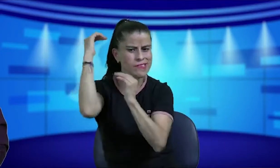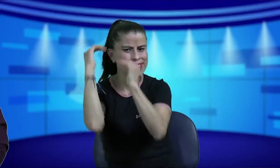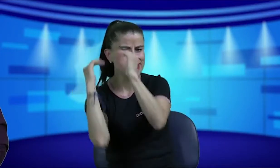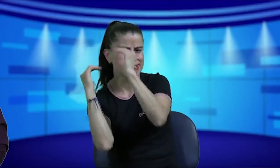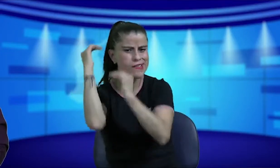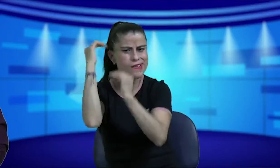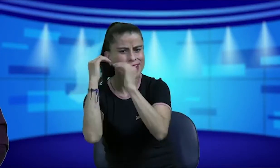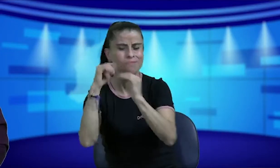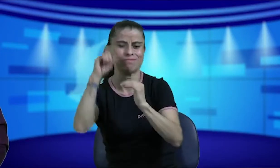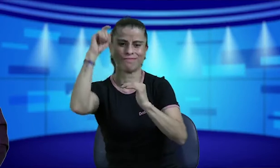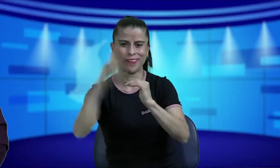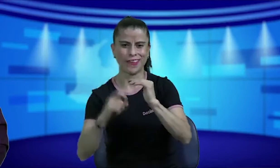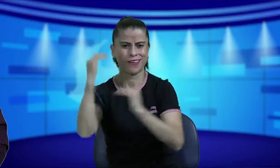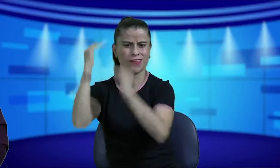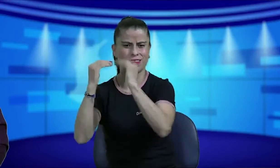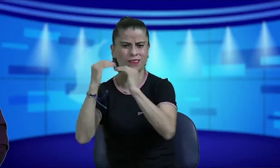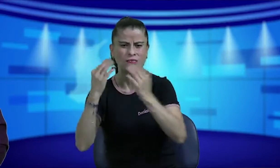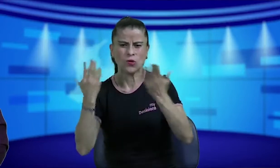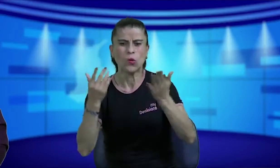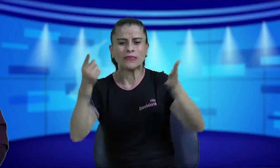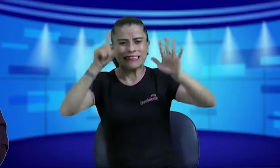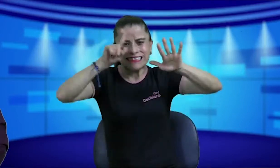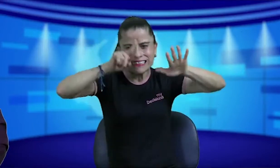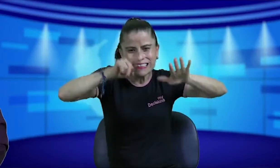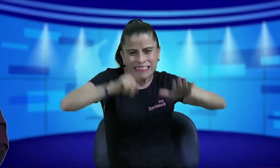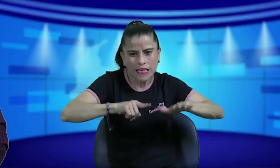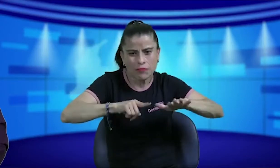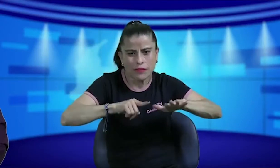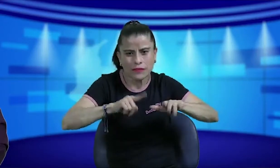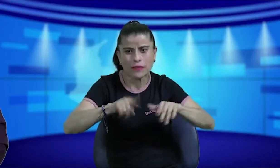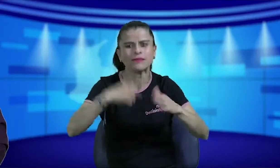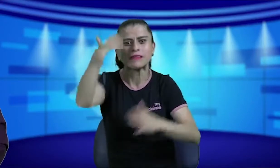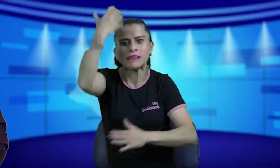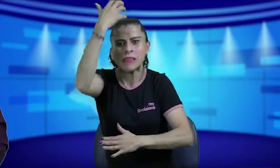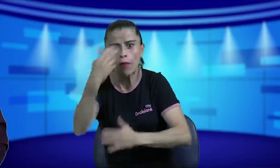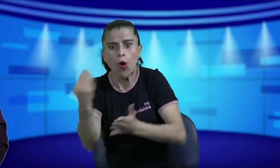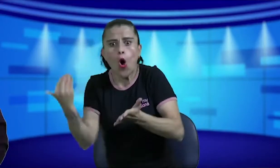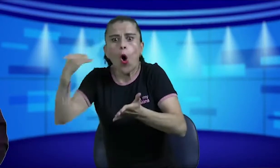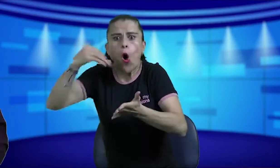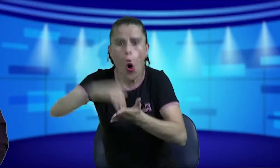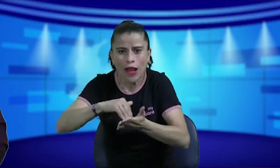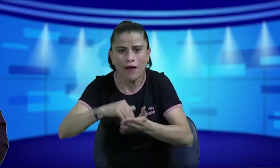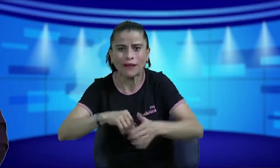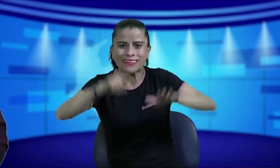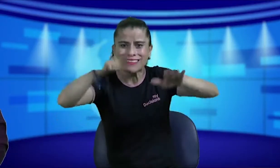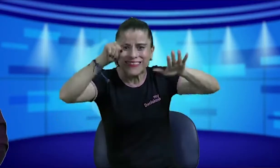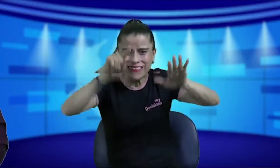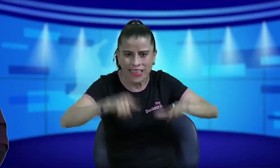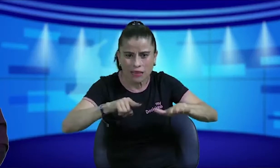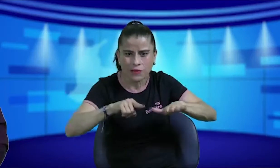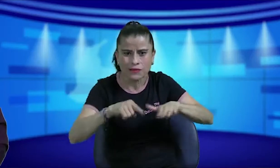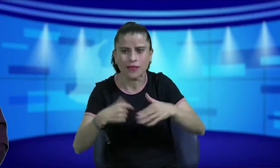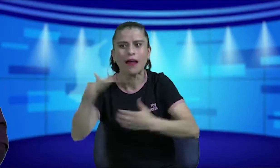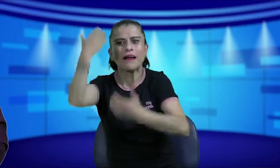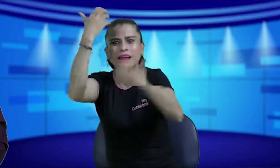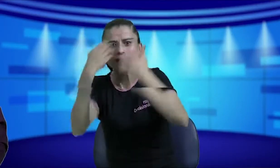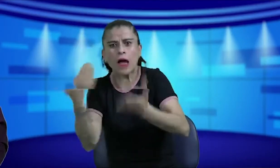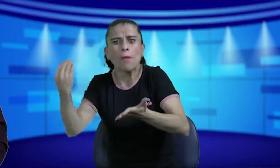nos decían que era tenían este enfoque tenían este enfoque tenían que evaluar también este enfoque y que cada seis meses